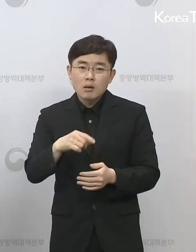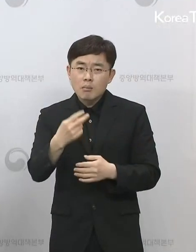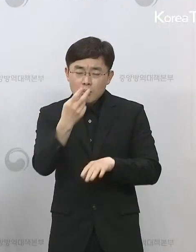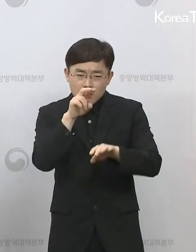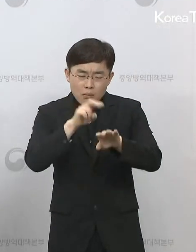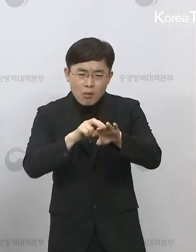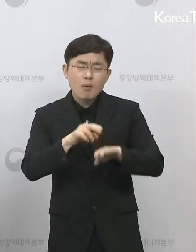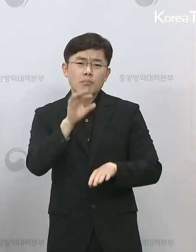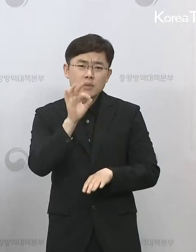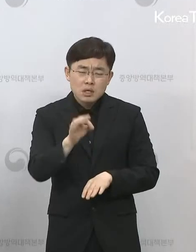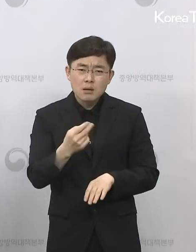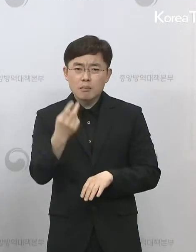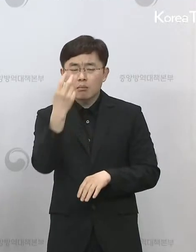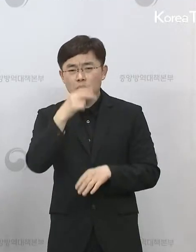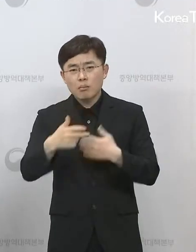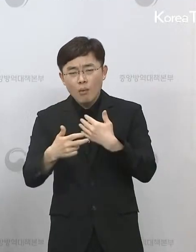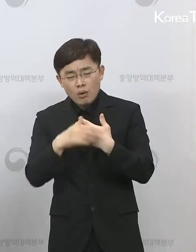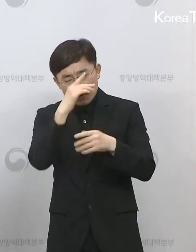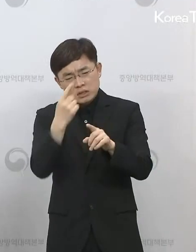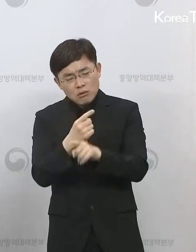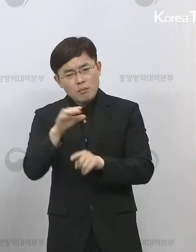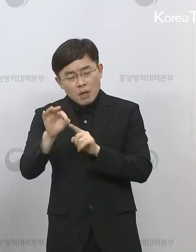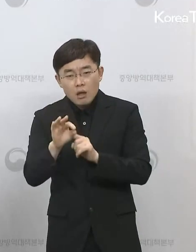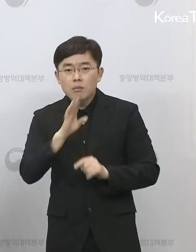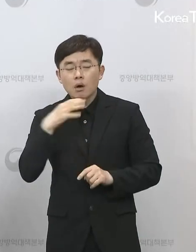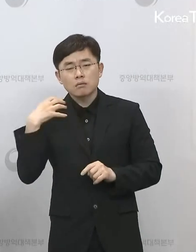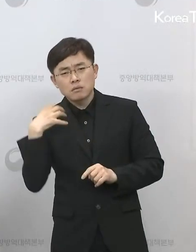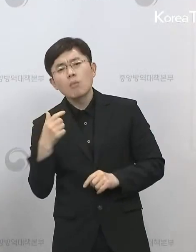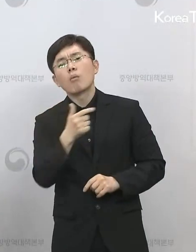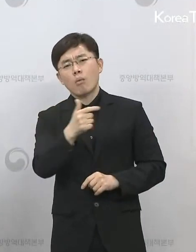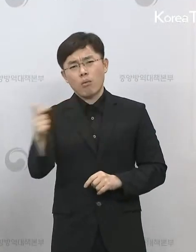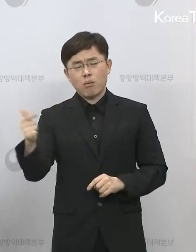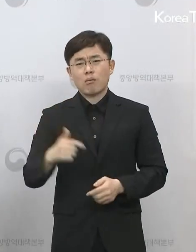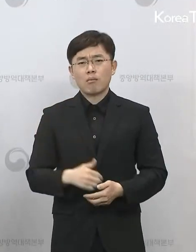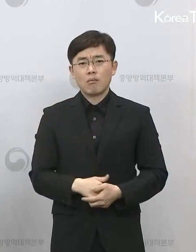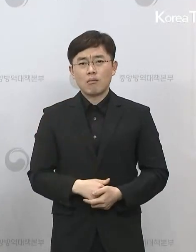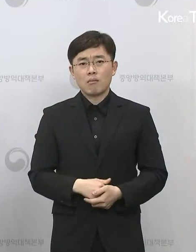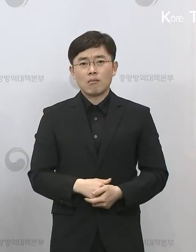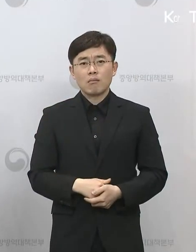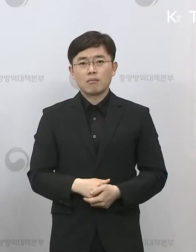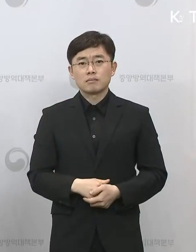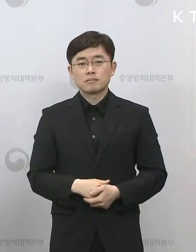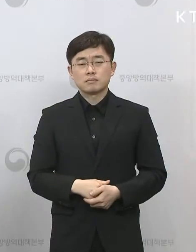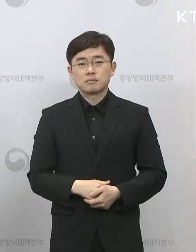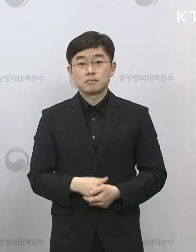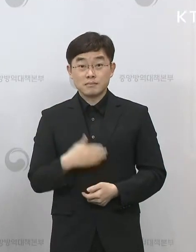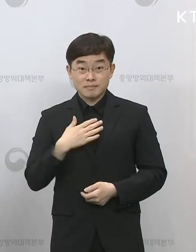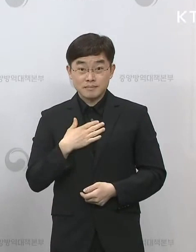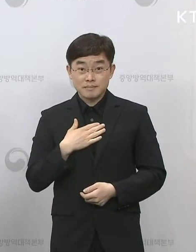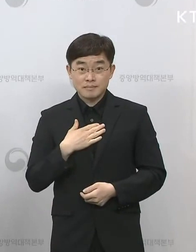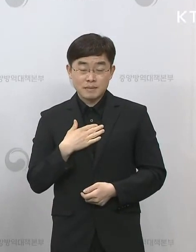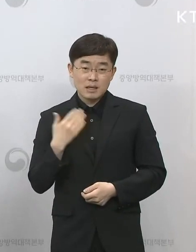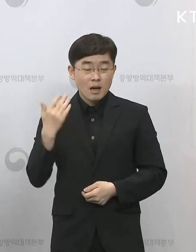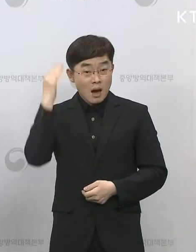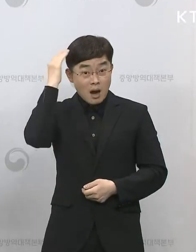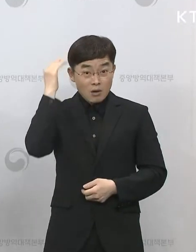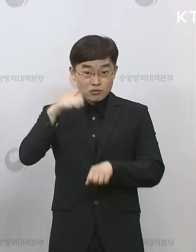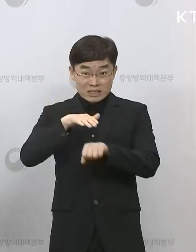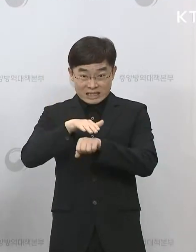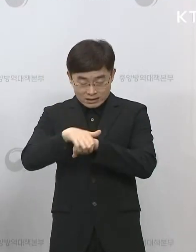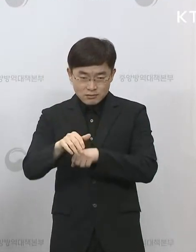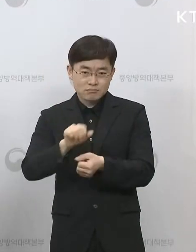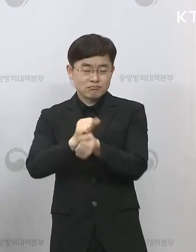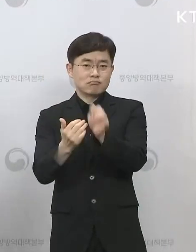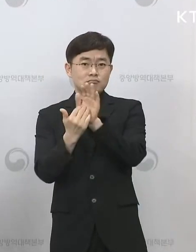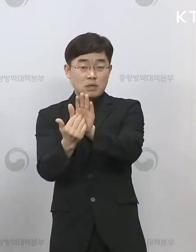사회적인 제약이 너무 크다는 것을 실감하고 있는 상황입니다. 저는 그간 K-방역이